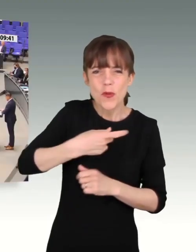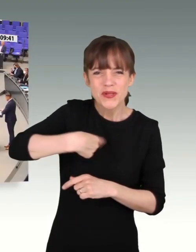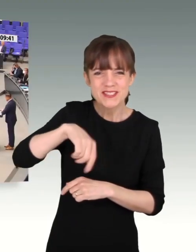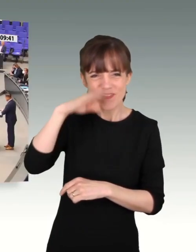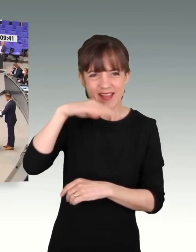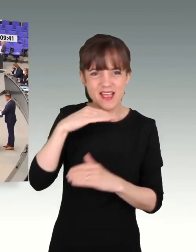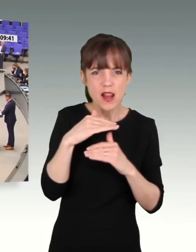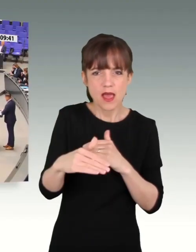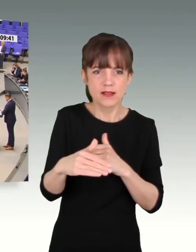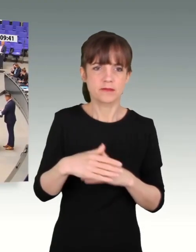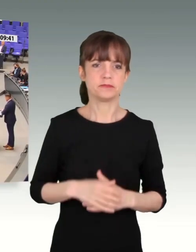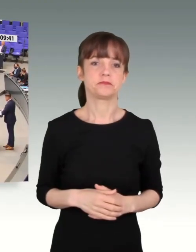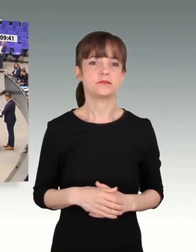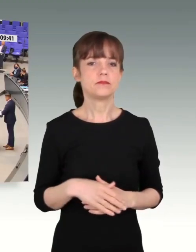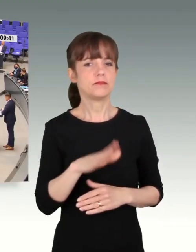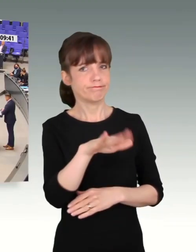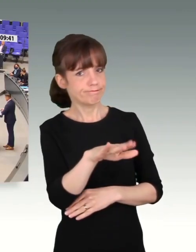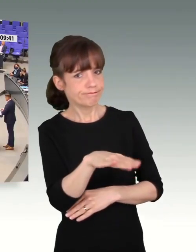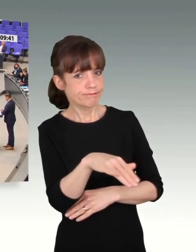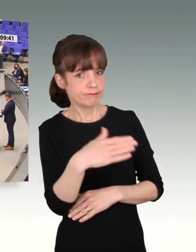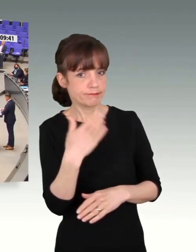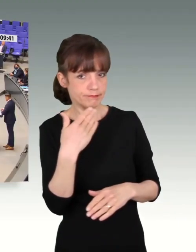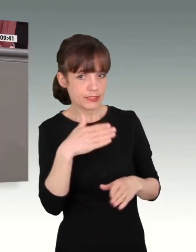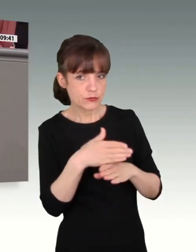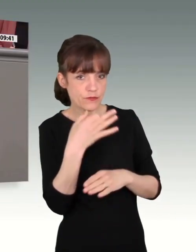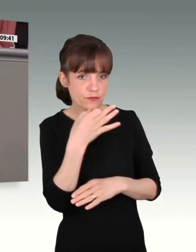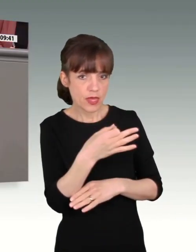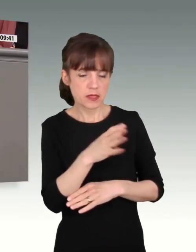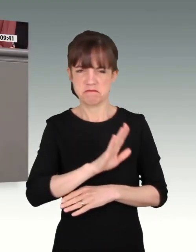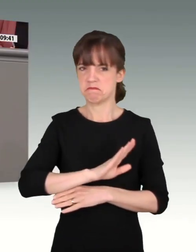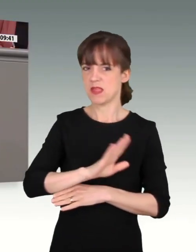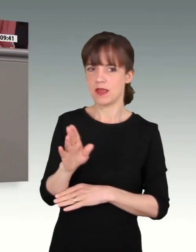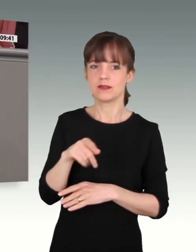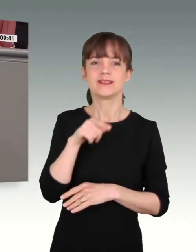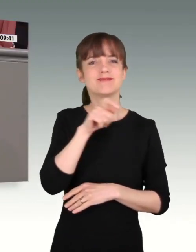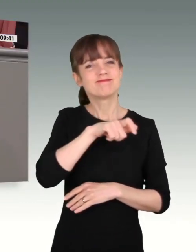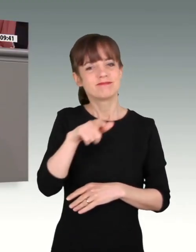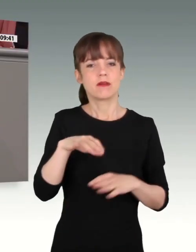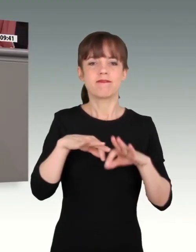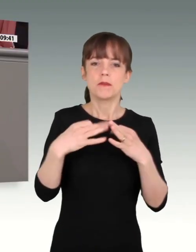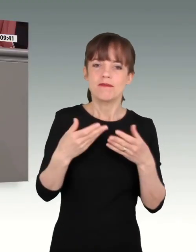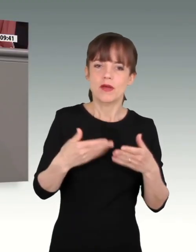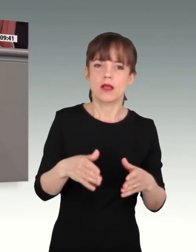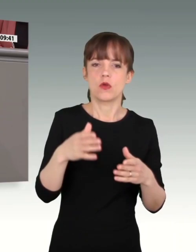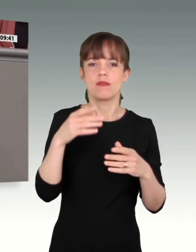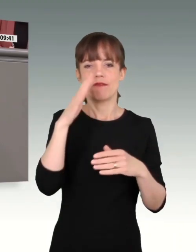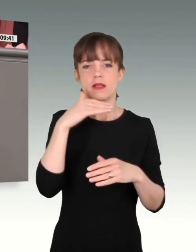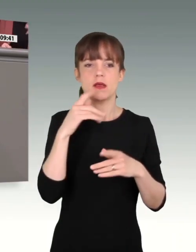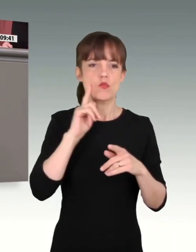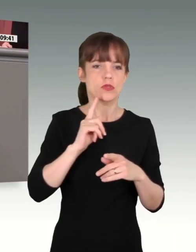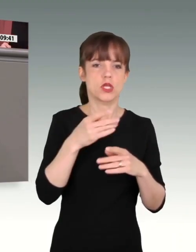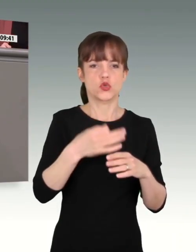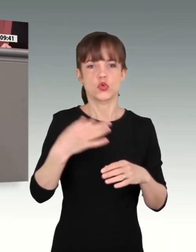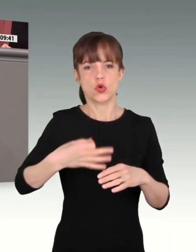wichtig. Familien, die Vater oder Mutter, Sohn oder Tochter, Bruder oder Schwester verloren haben und vielleicht nie wieder